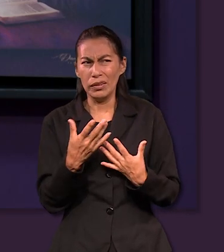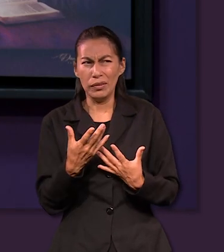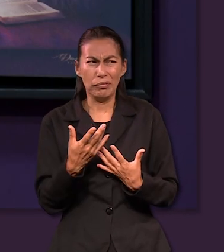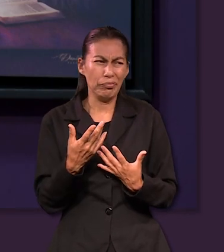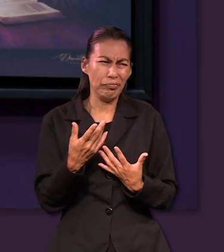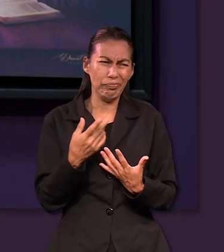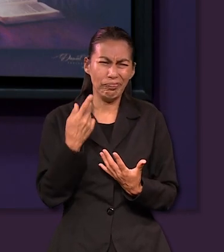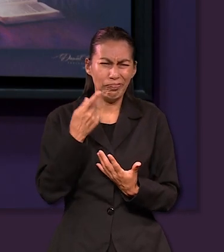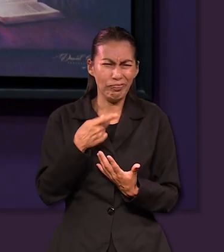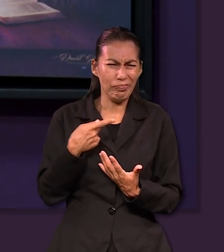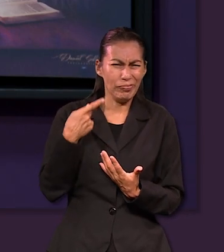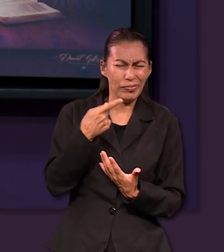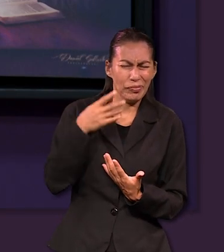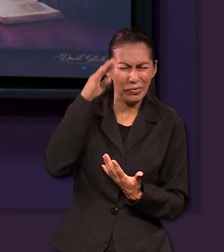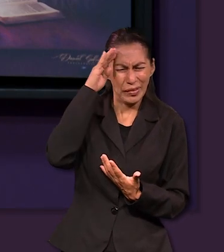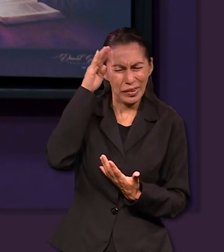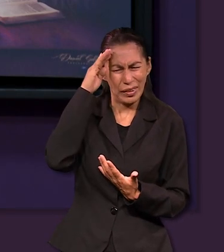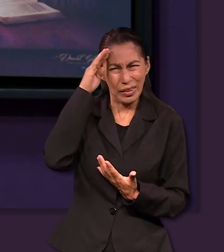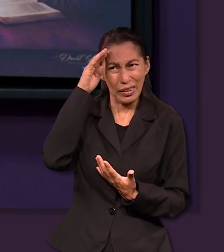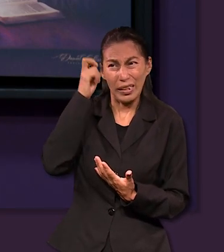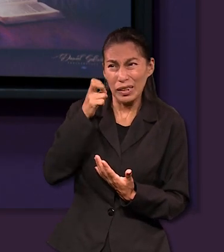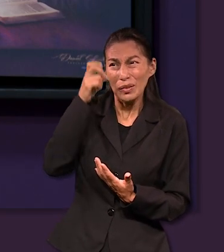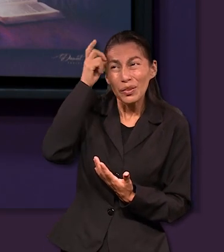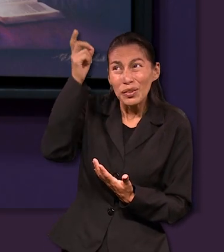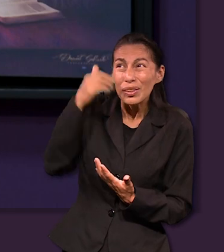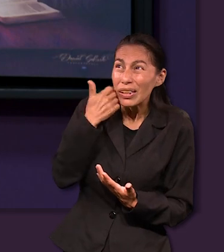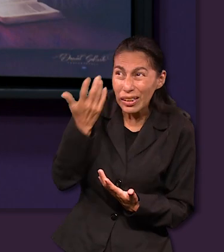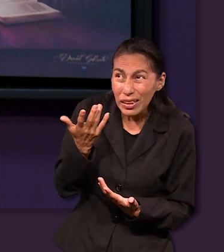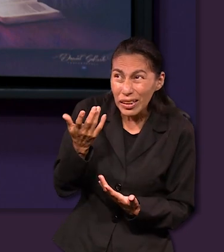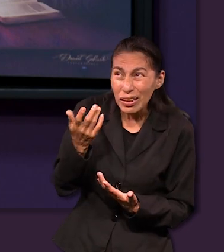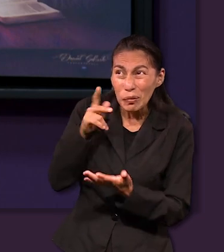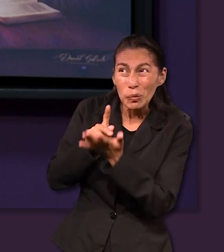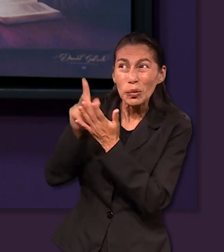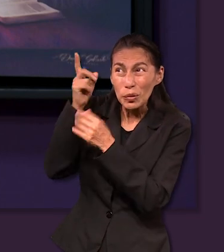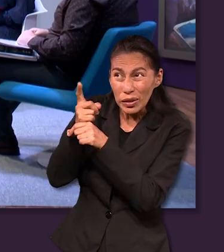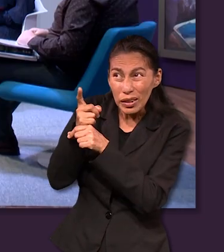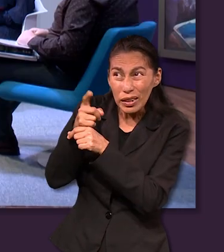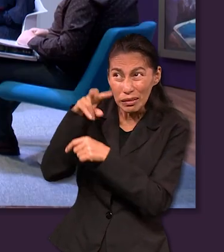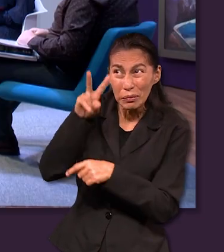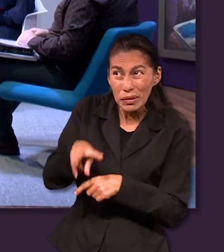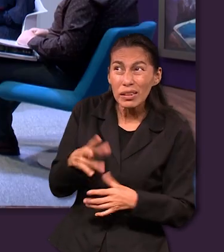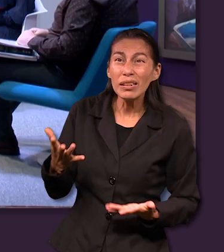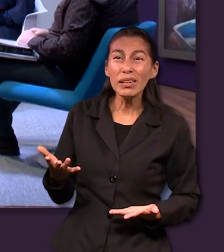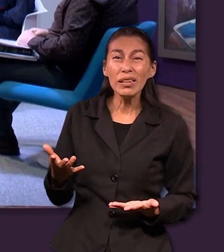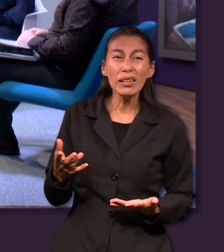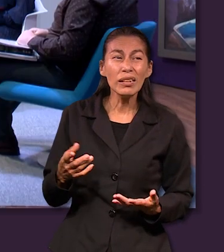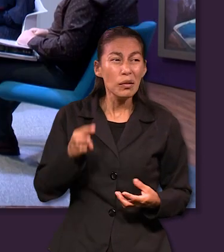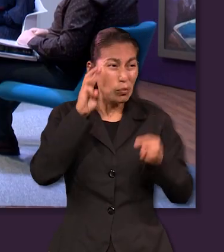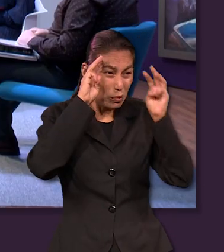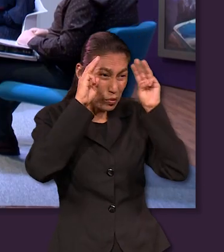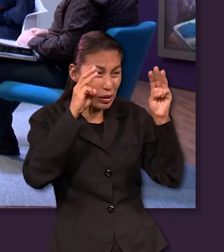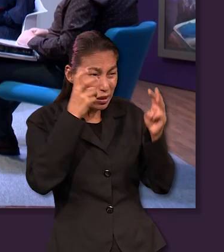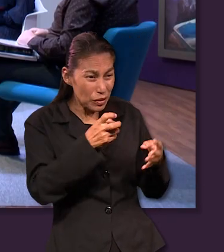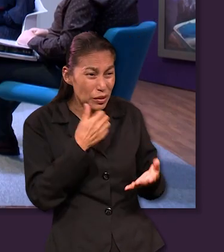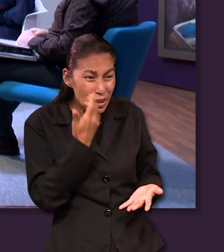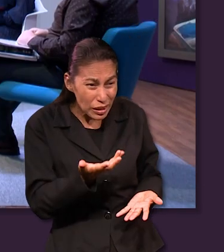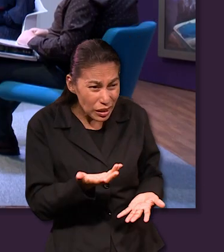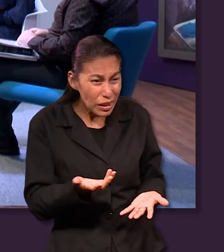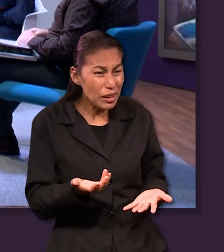de Moisés o en ese momento a lo mejor dirían, ¿Esa era la voluntad de Dios realmente? ¿Era lo que Moisés creía para